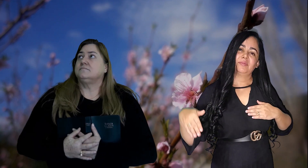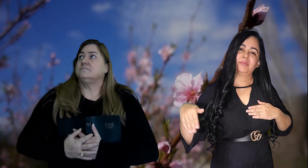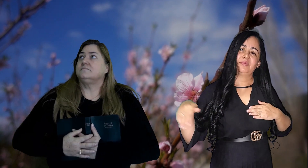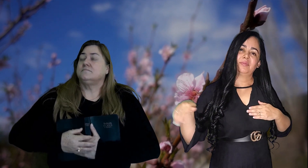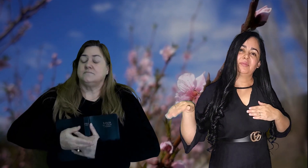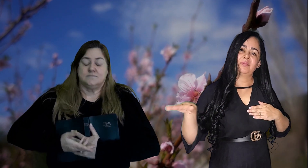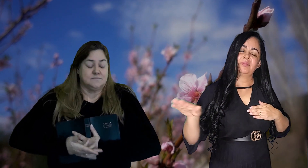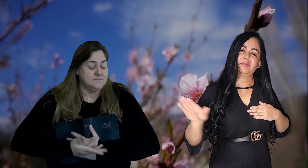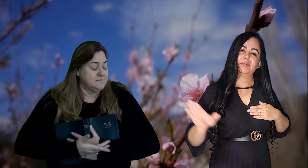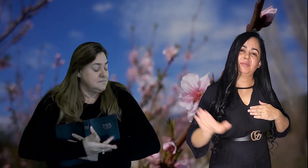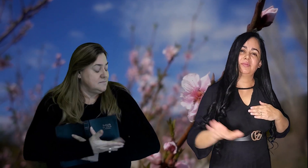Девочка-пай